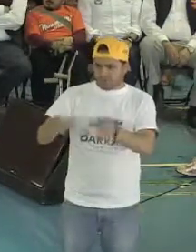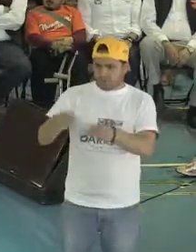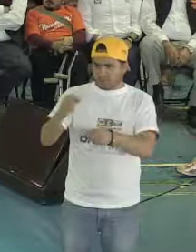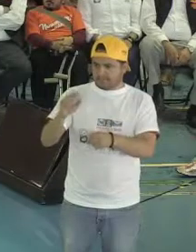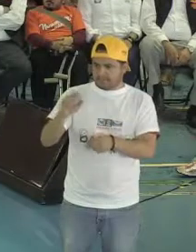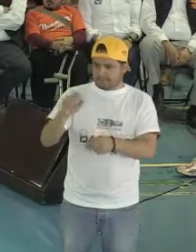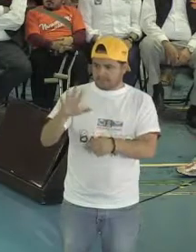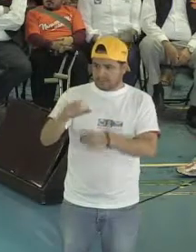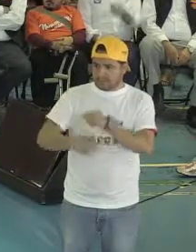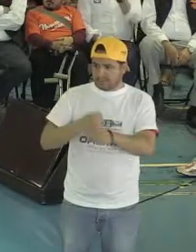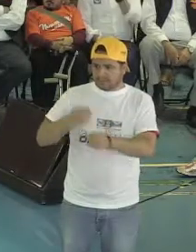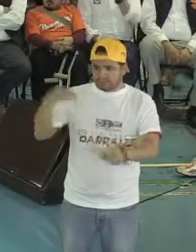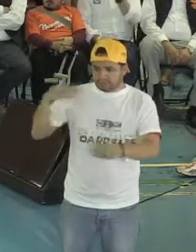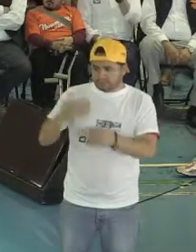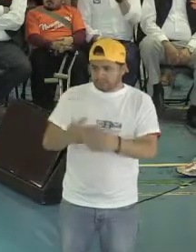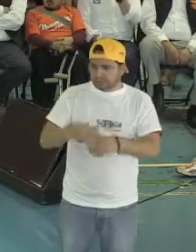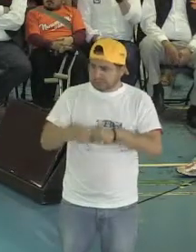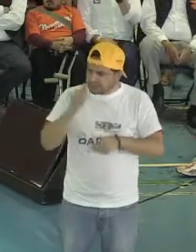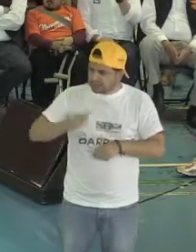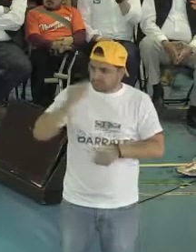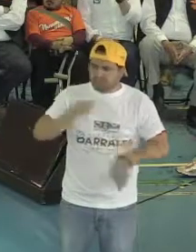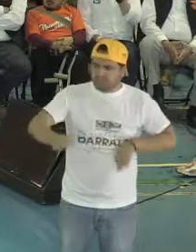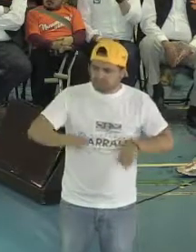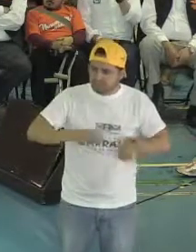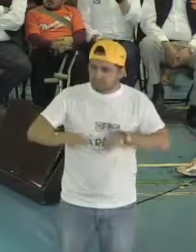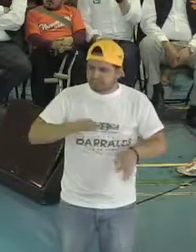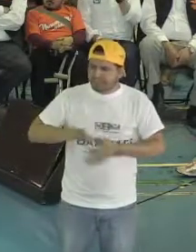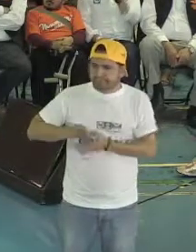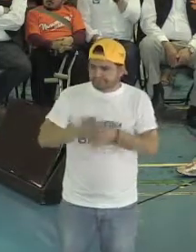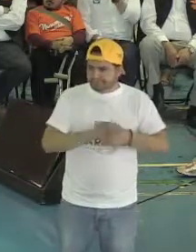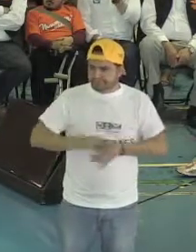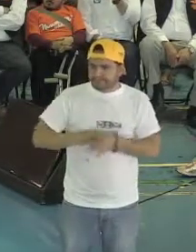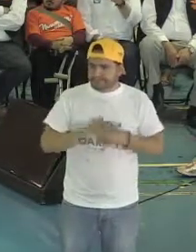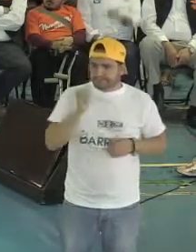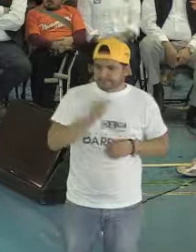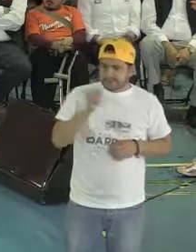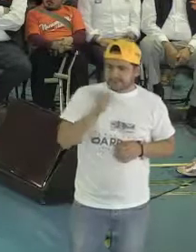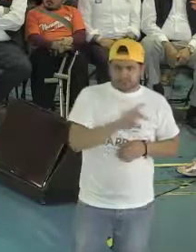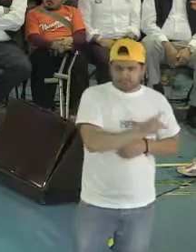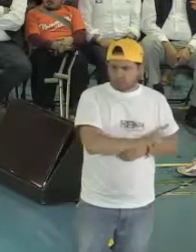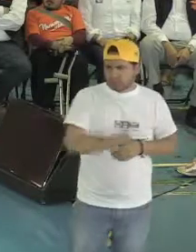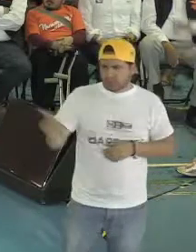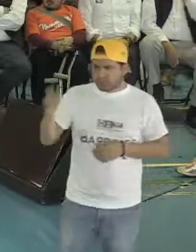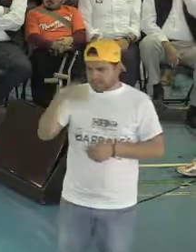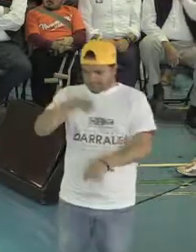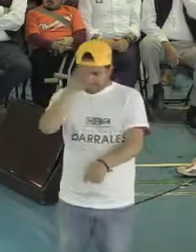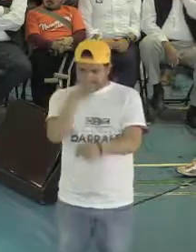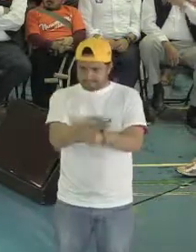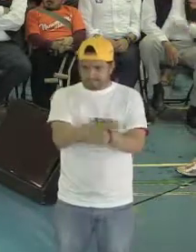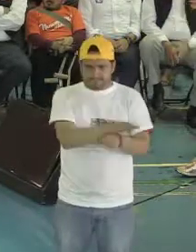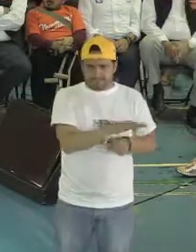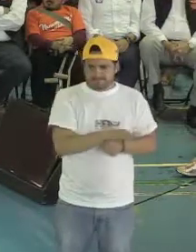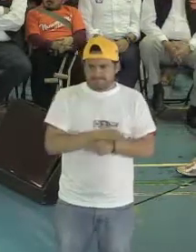Siempre he trabajado de la mano de la gente, siempre he trabajado para defender los derechos de los hombres